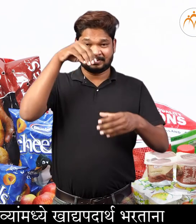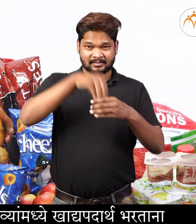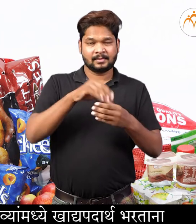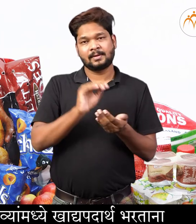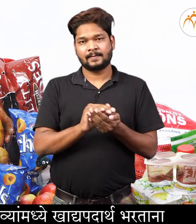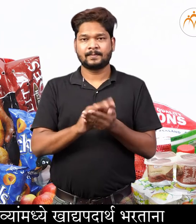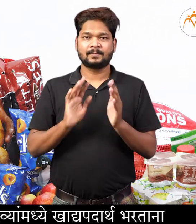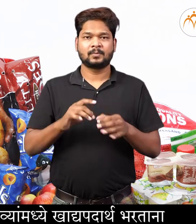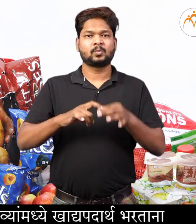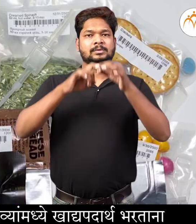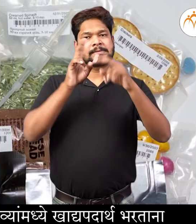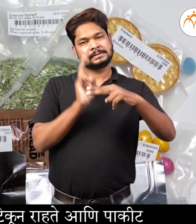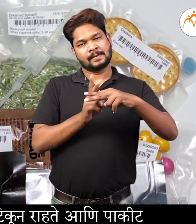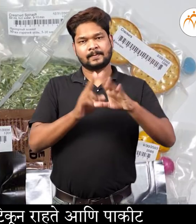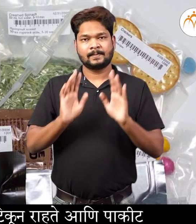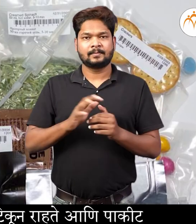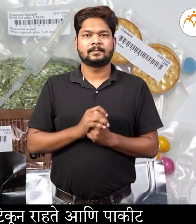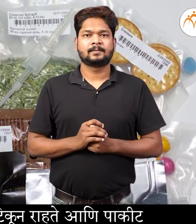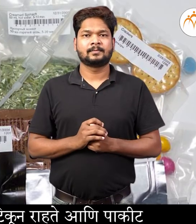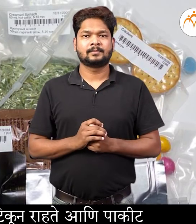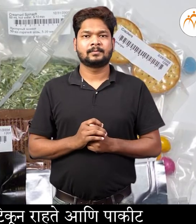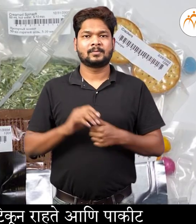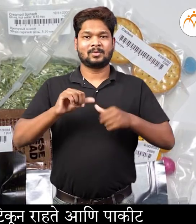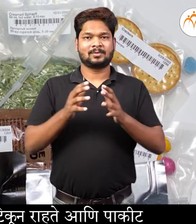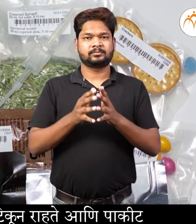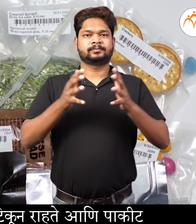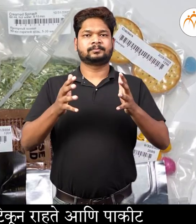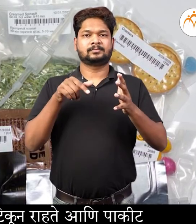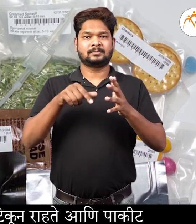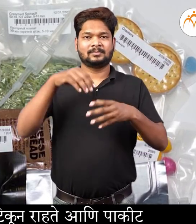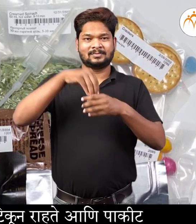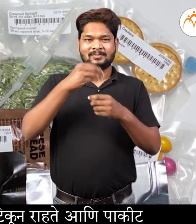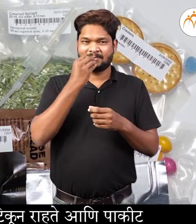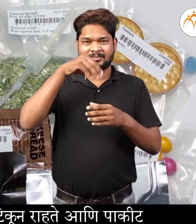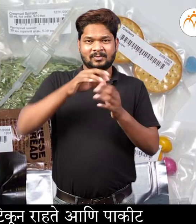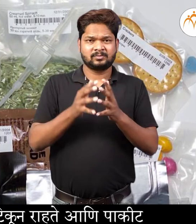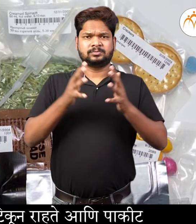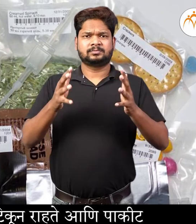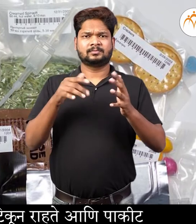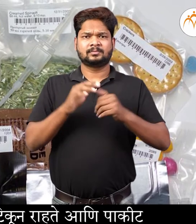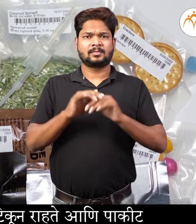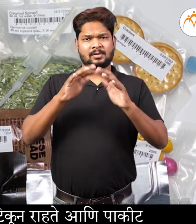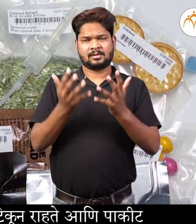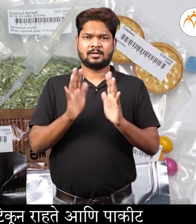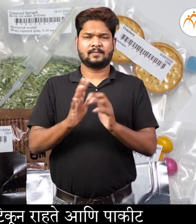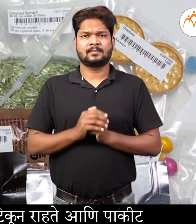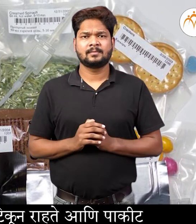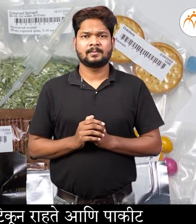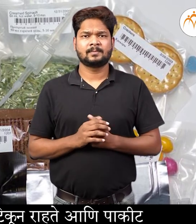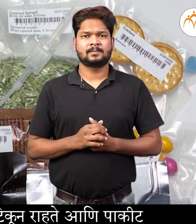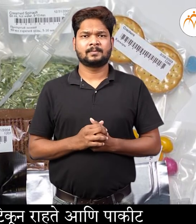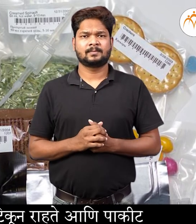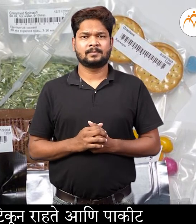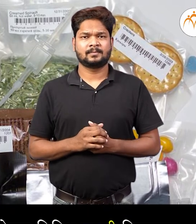वायूचा वापर करतात त्या मुले पदार्थाची गुणवत्ता टिकून रहते आणी पाकीट फुललेले भरलेले रहते